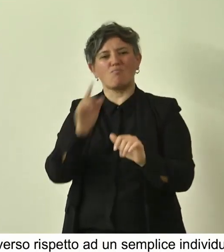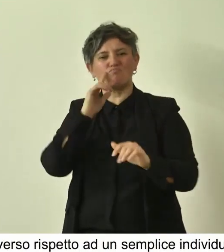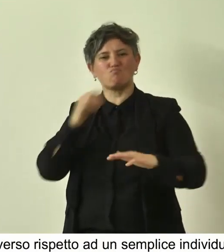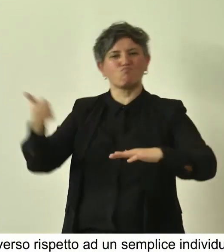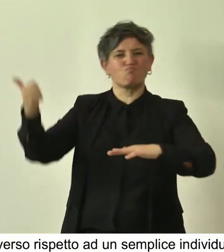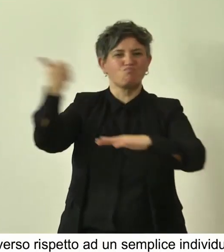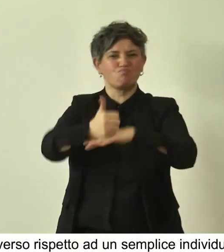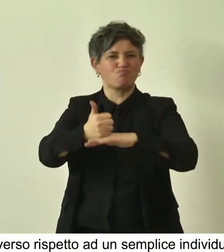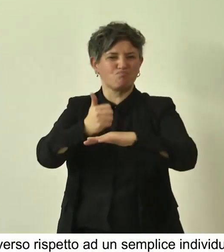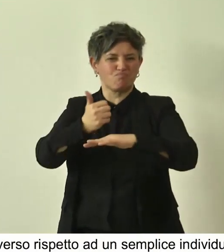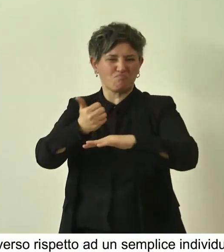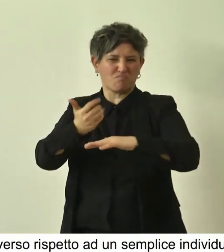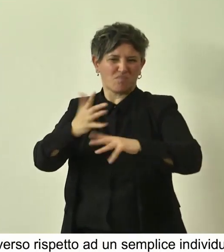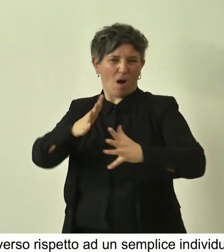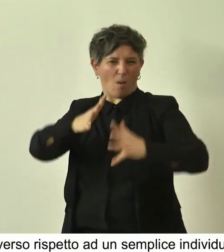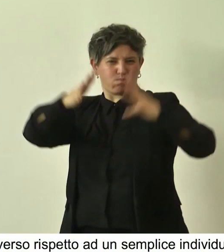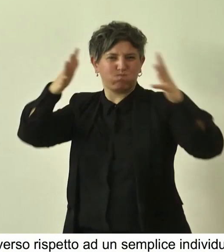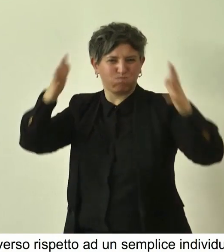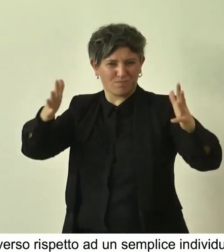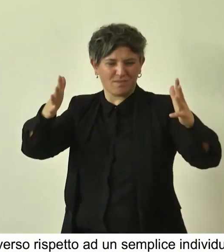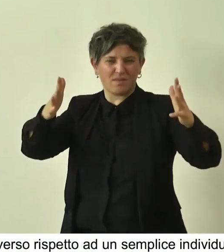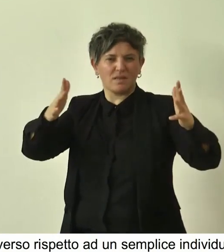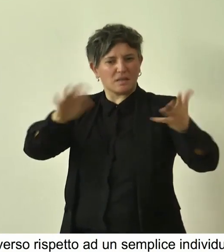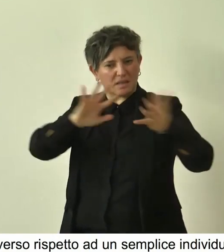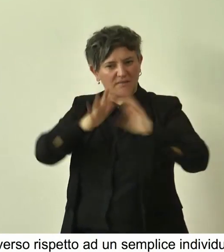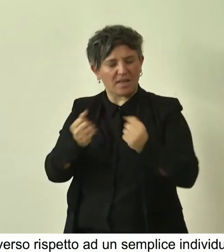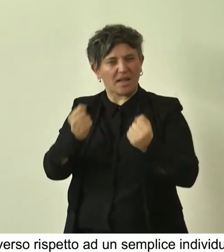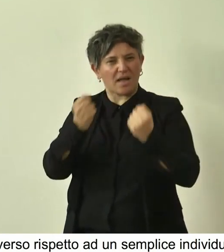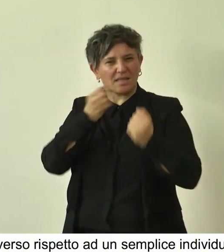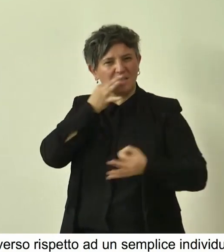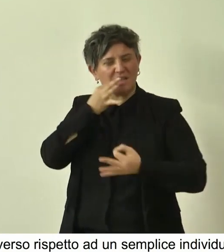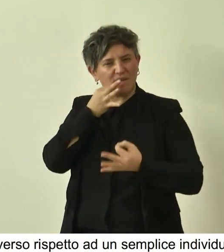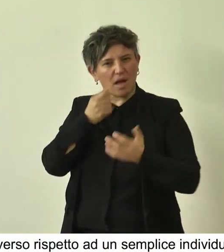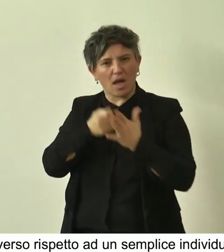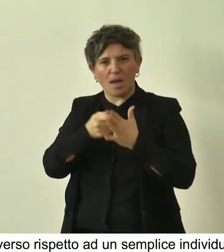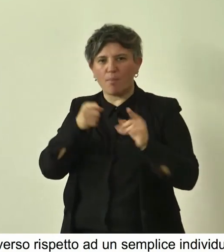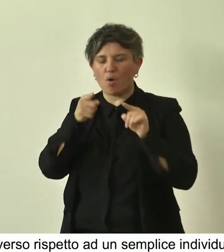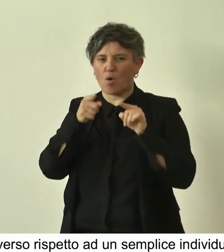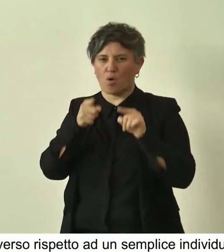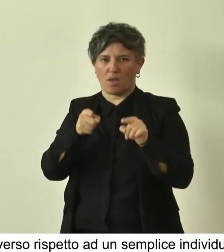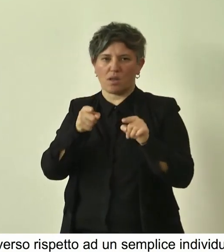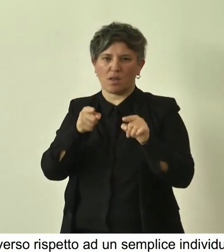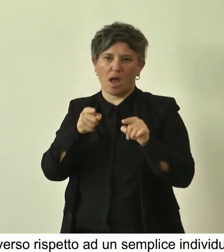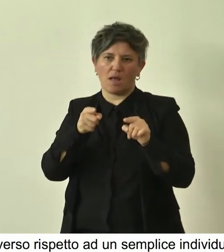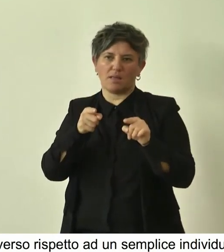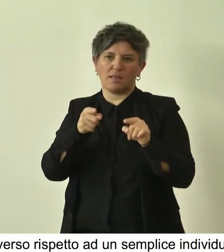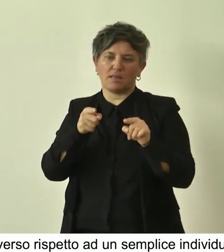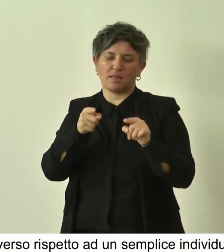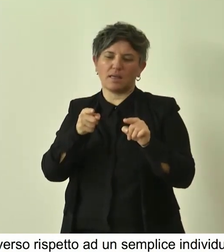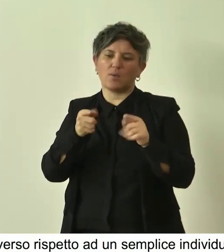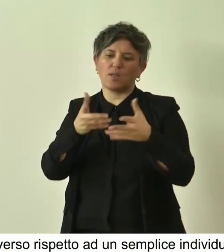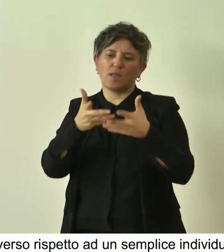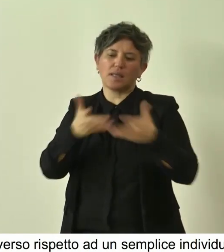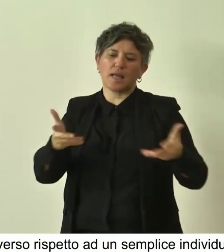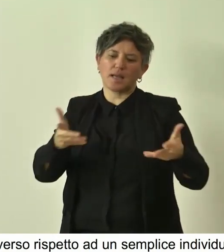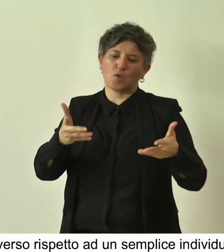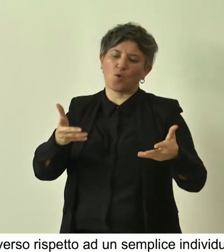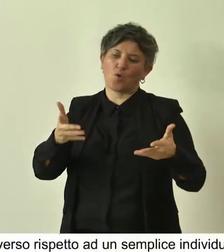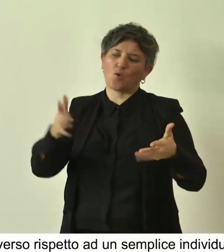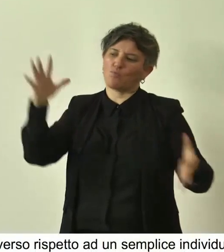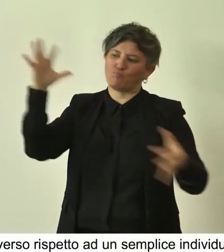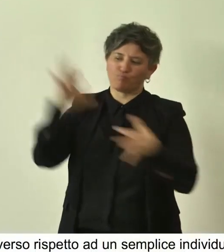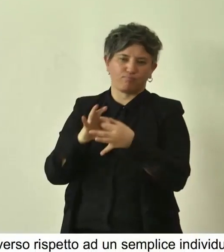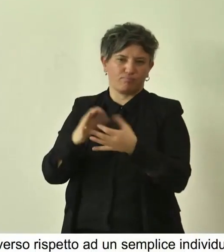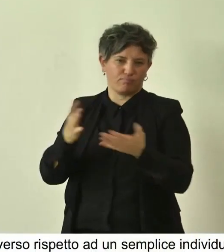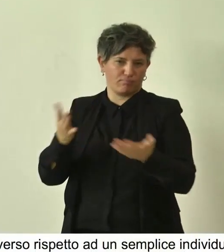giganti, aggiunge un portato emotivo che ci mette in relazione e quello che io credo sia